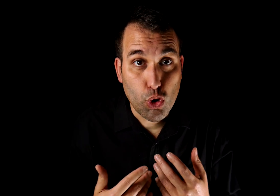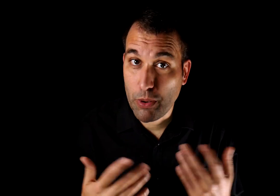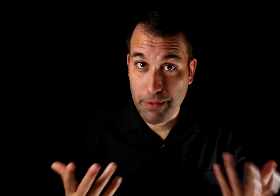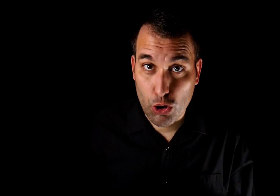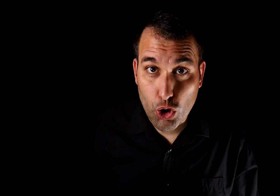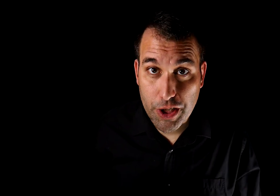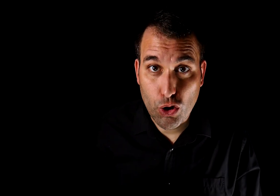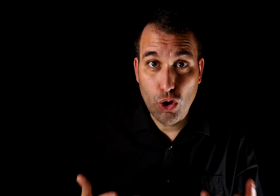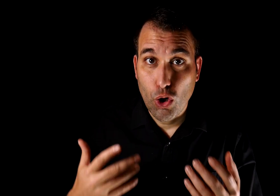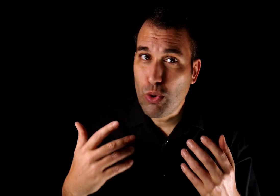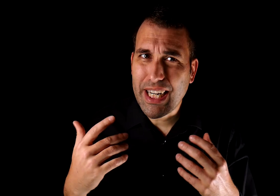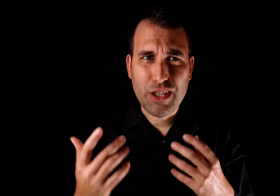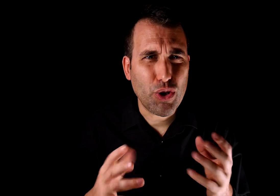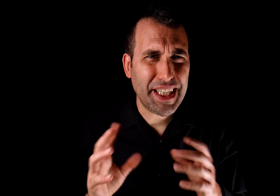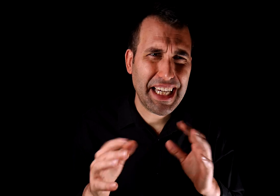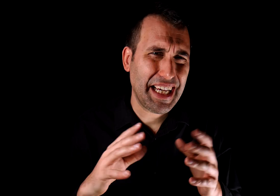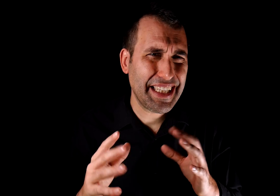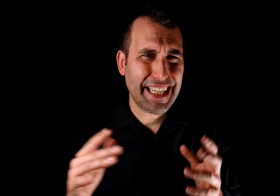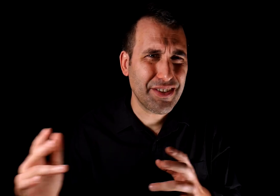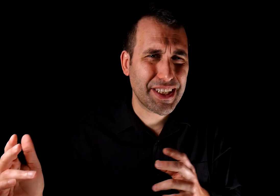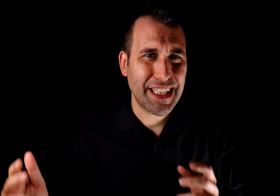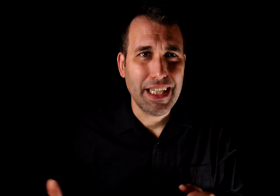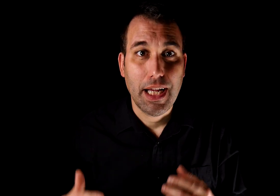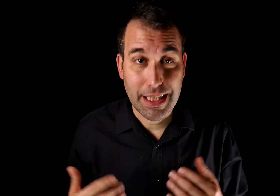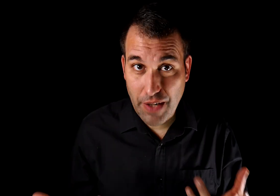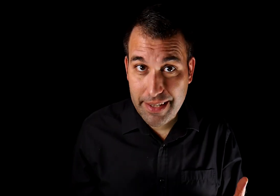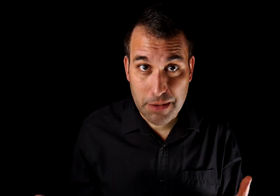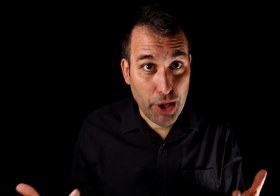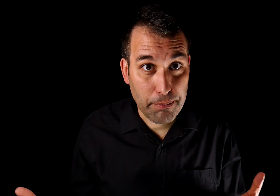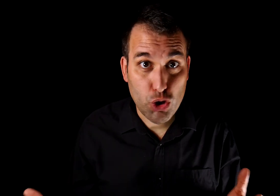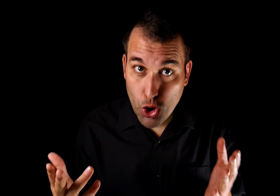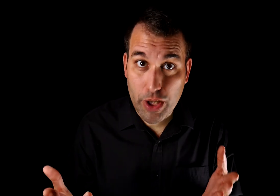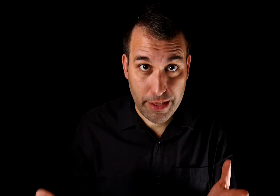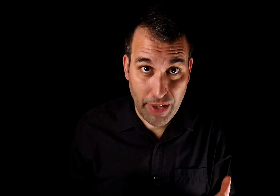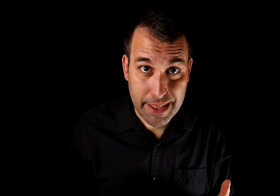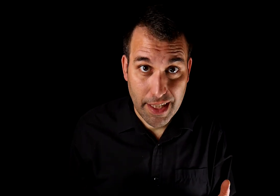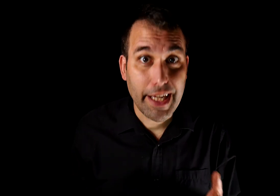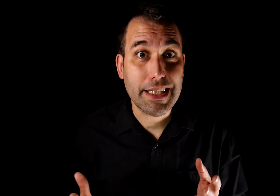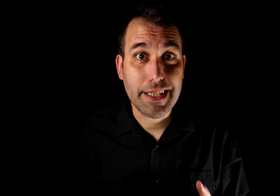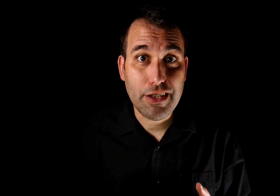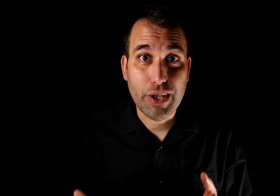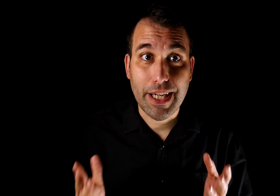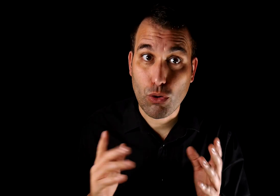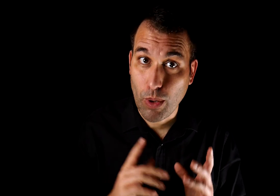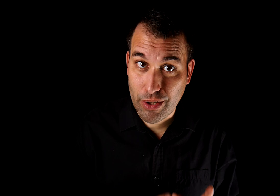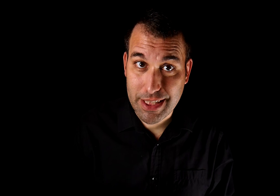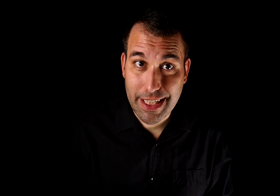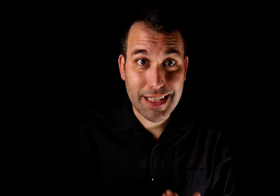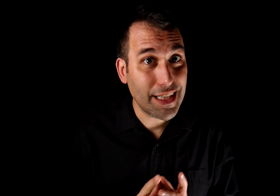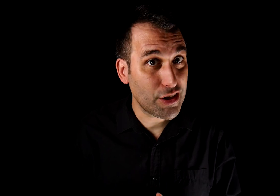comportamiento tóxico, una retórica engañosa. Las falacias, por ejemplo, son red flags, en el sentido de que cuando las detectas en el